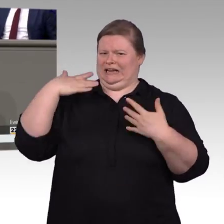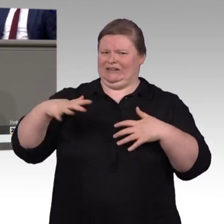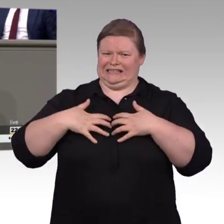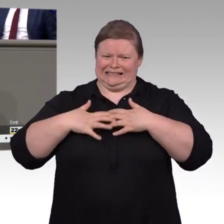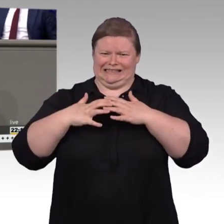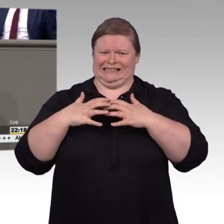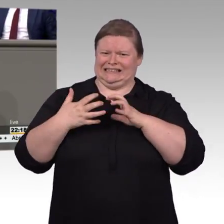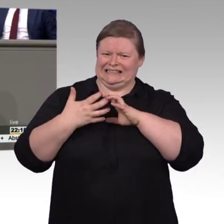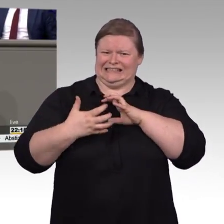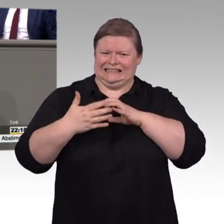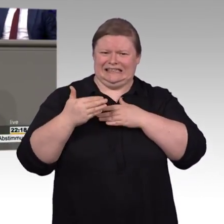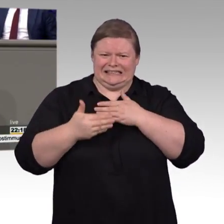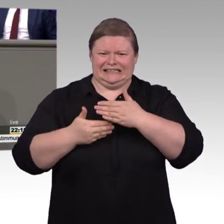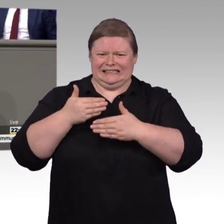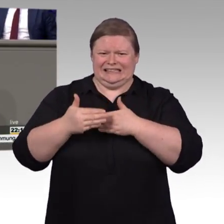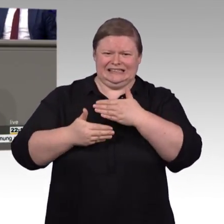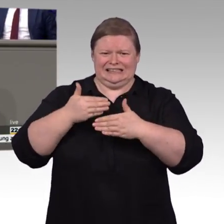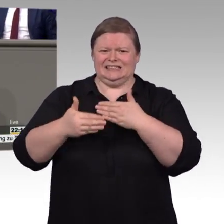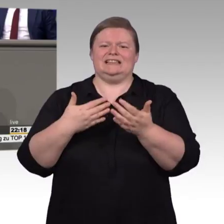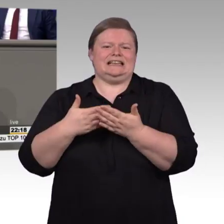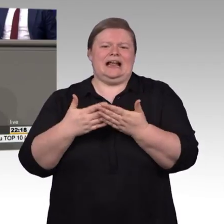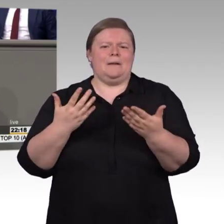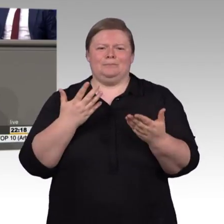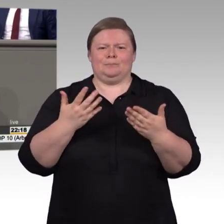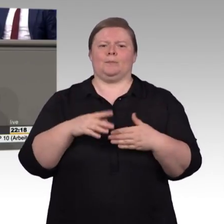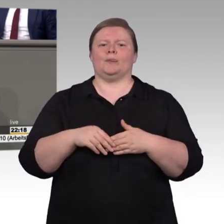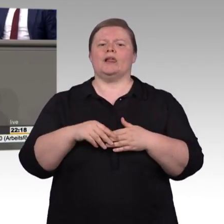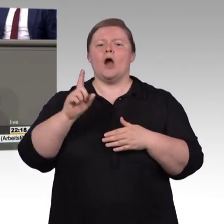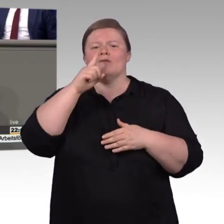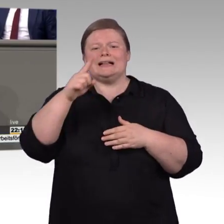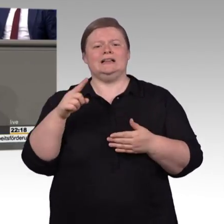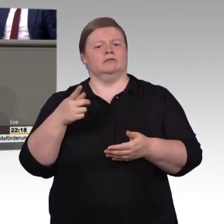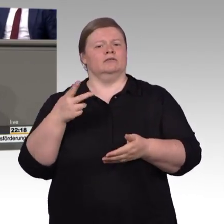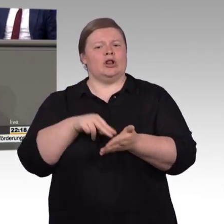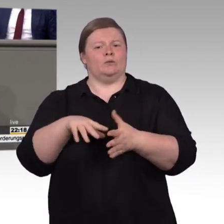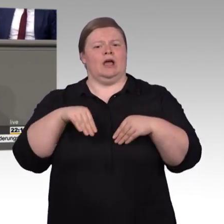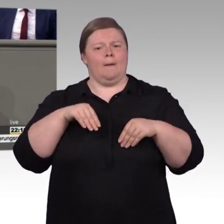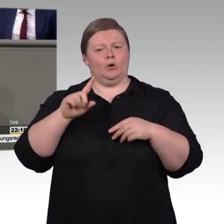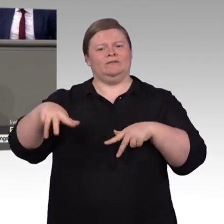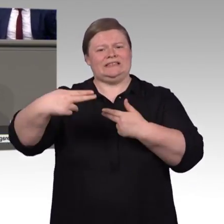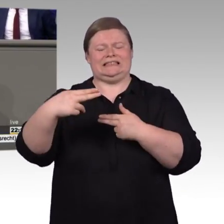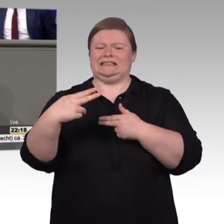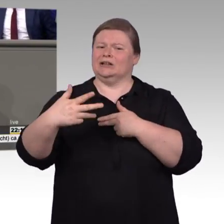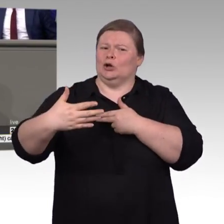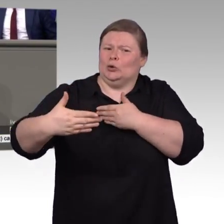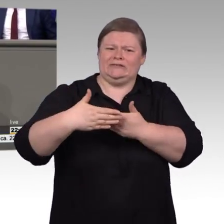die Arbeit kamen. Und dennoch, muss ich sagen, auch wenn vielleicht bestimmte